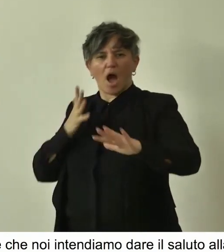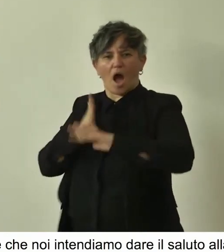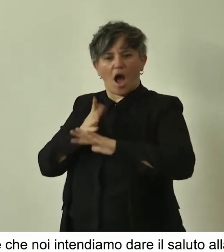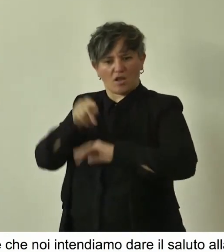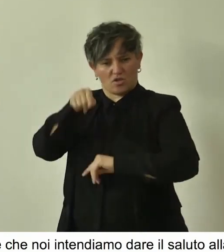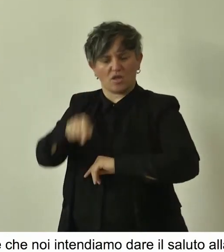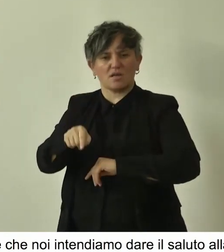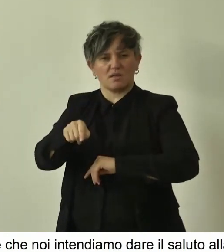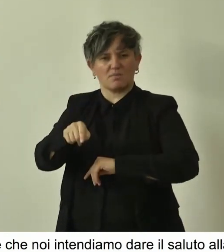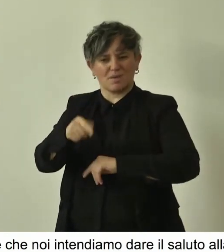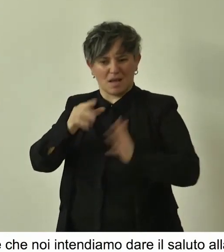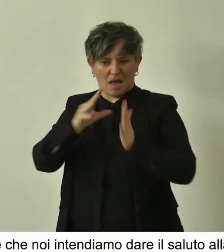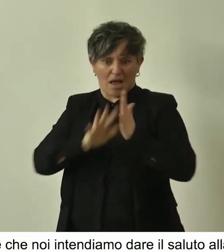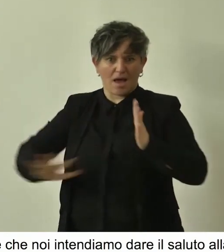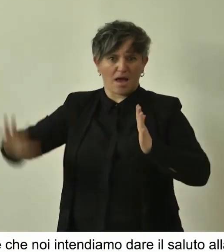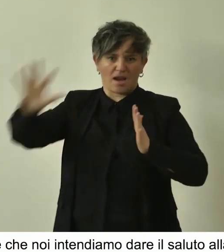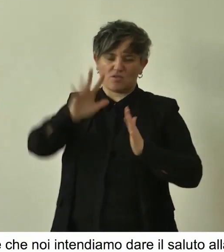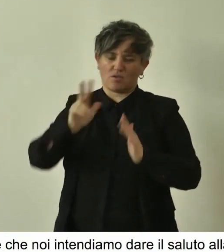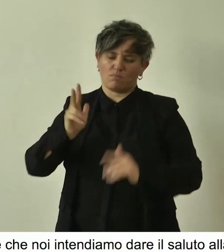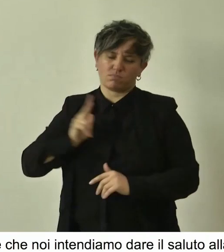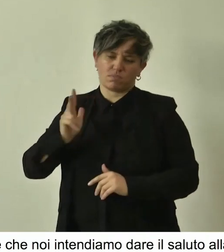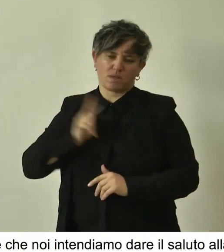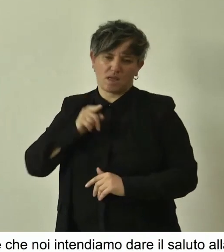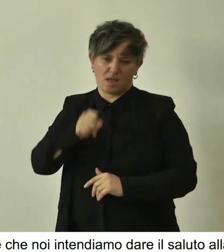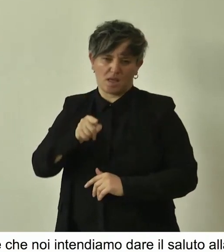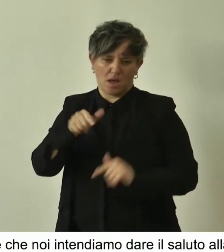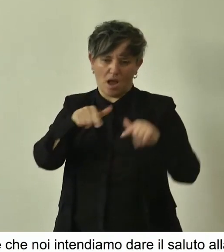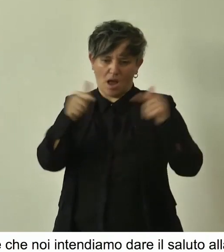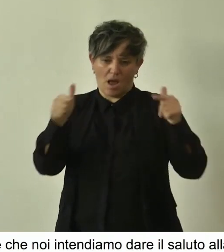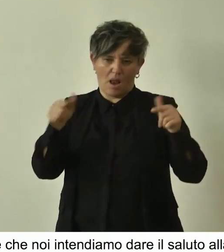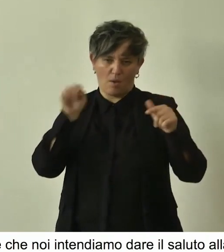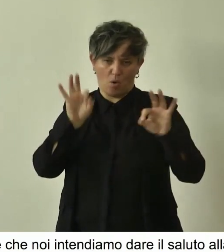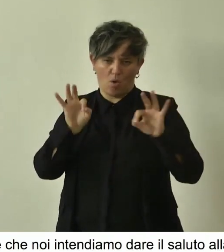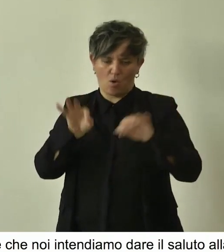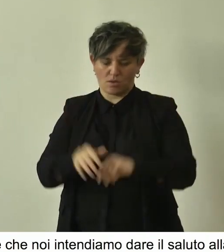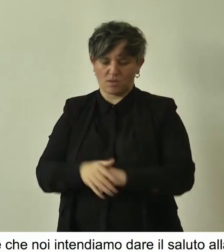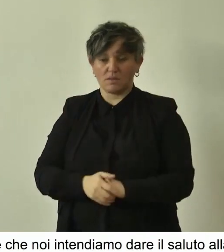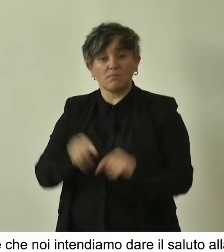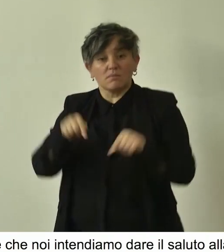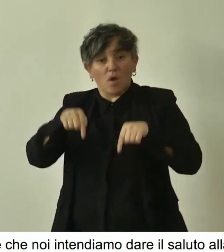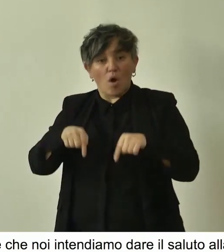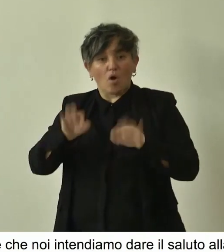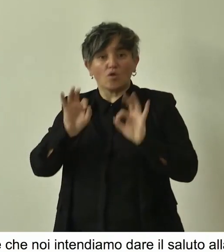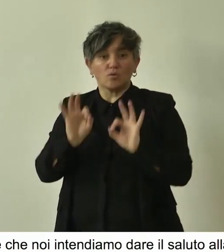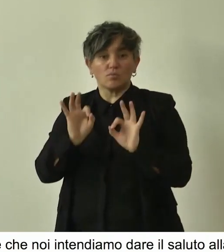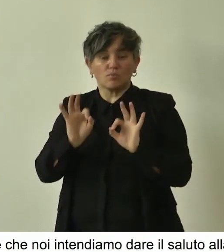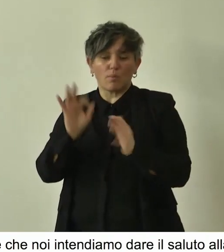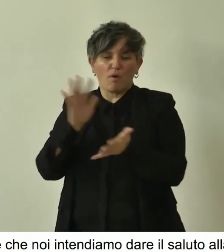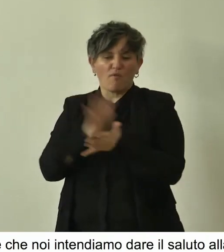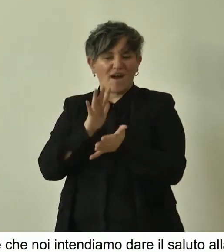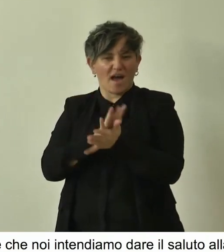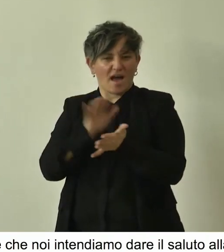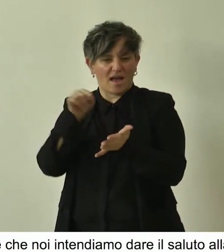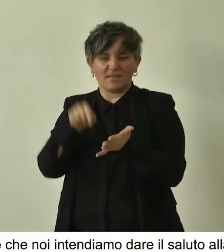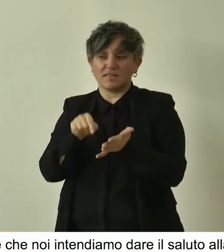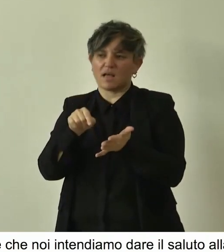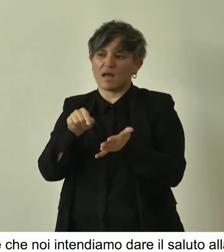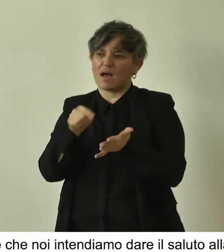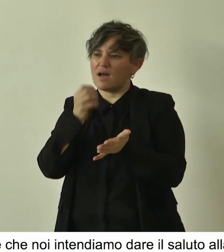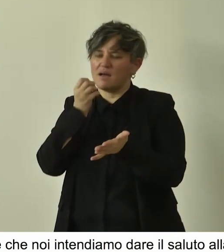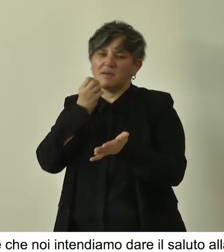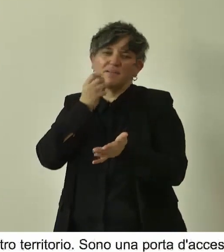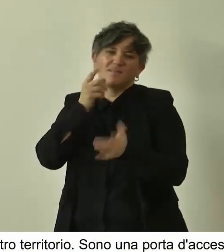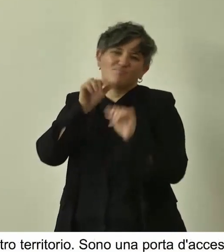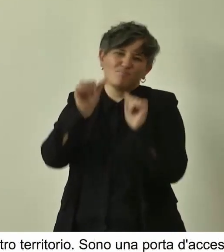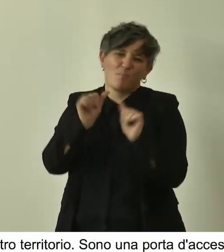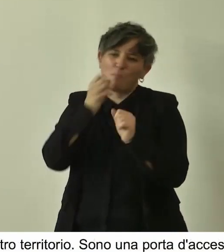nostra regione è ricchissima. Ed è bello che oggi questa festa, questo benvenuto alla